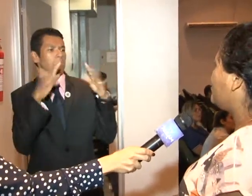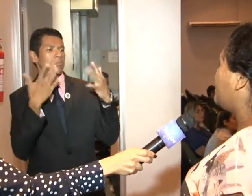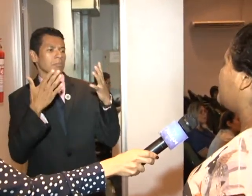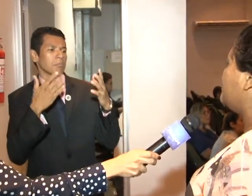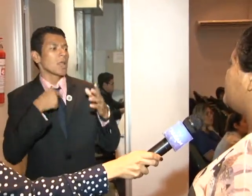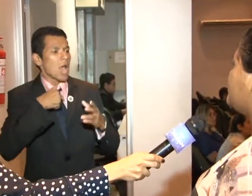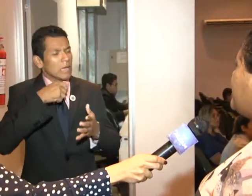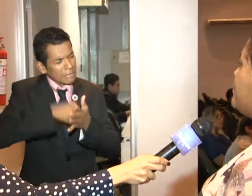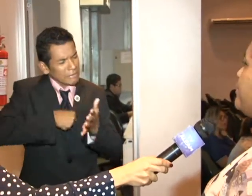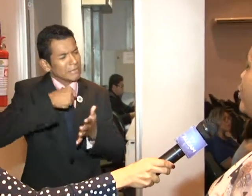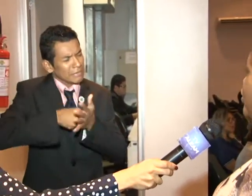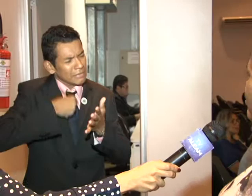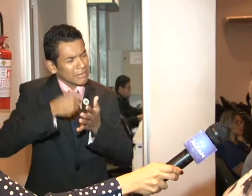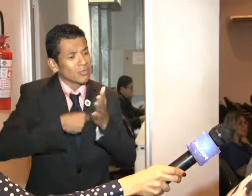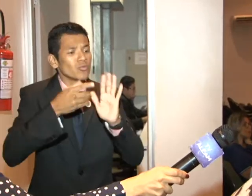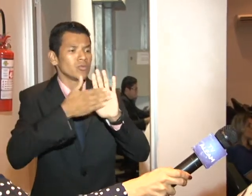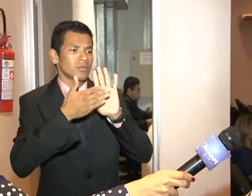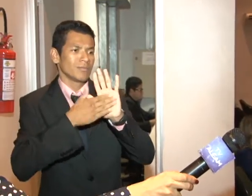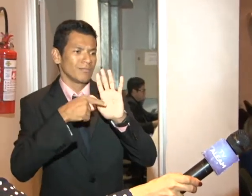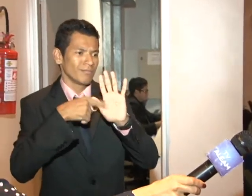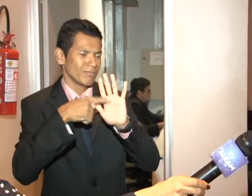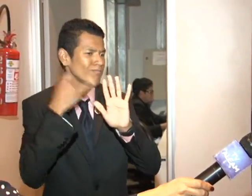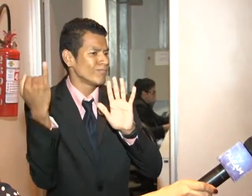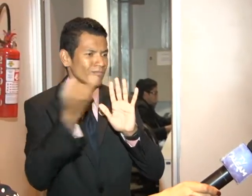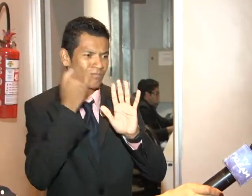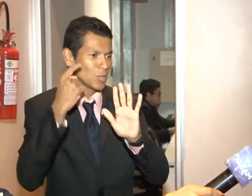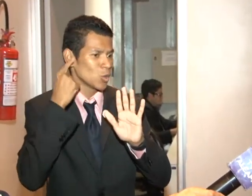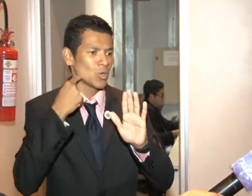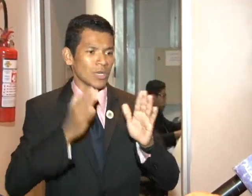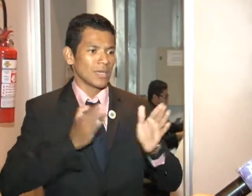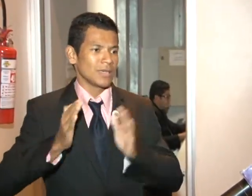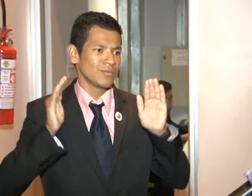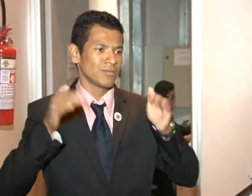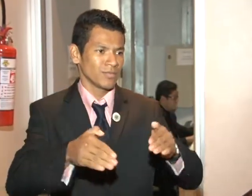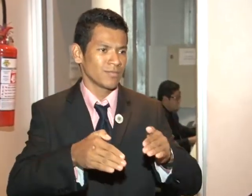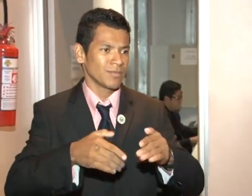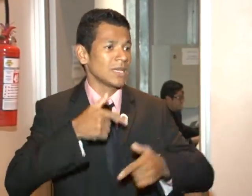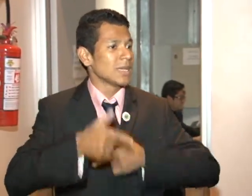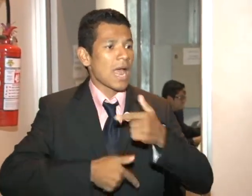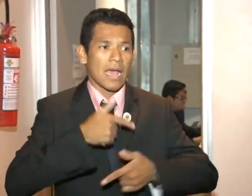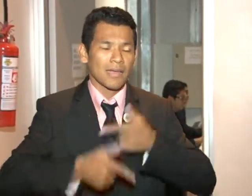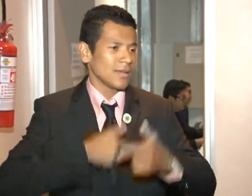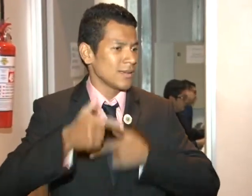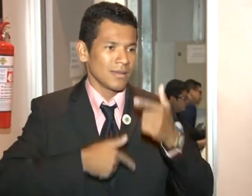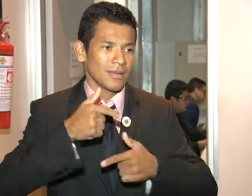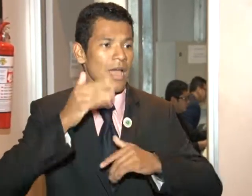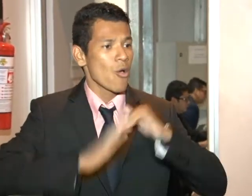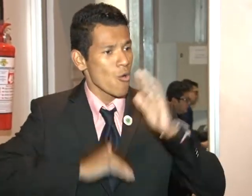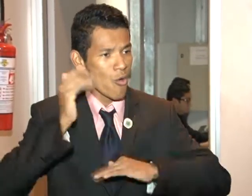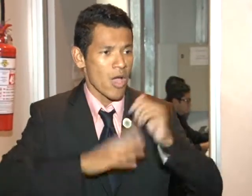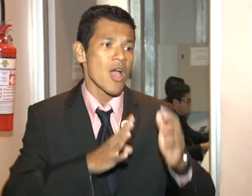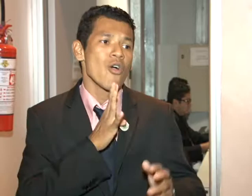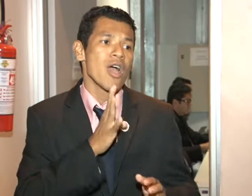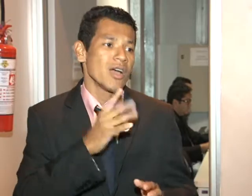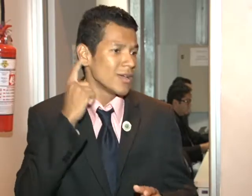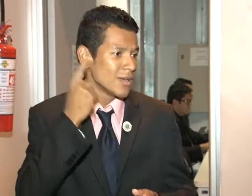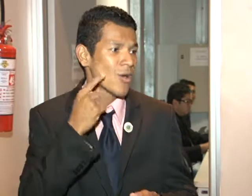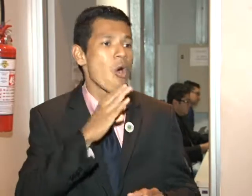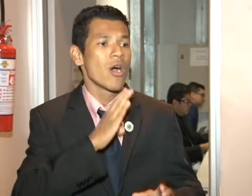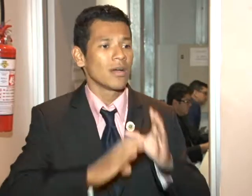apoiou, incentivou e votou pra ele estar aqui. Então ele está fazendo com que essa proposta de acessibilidade